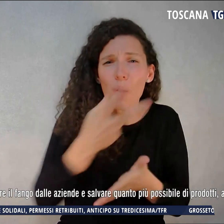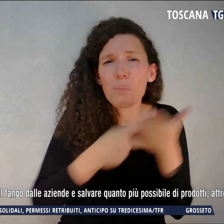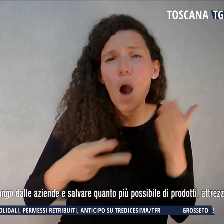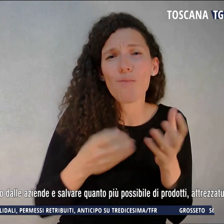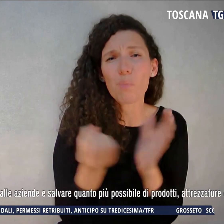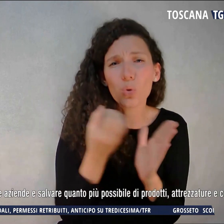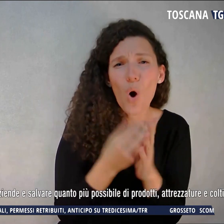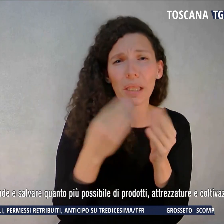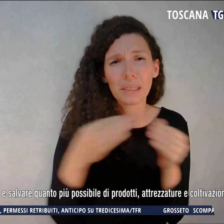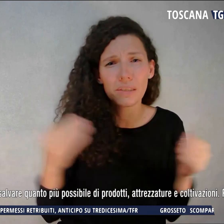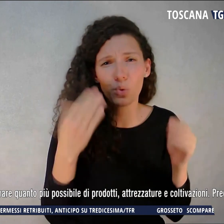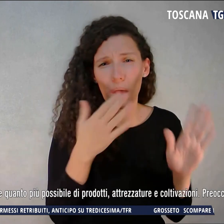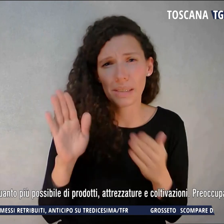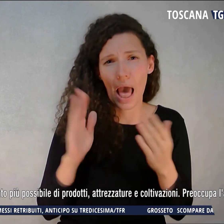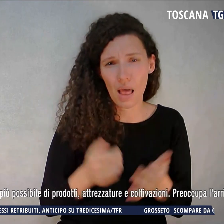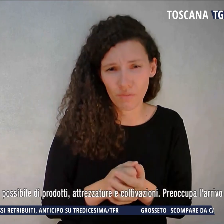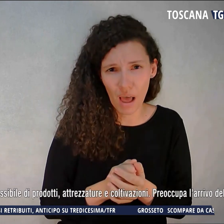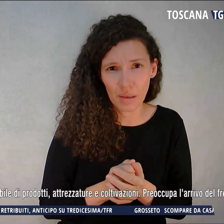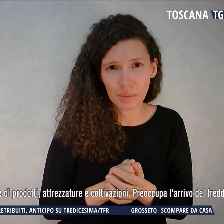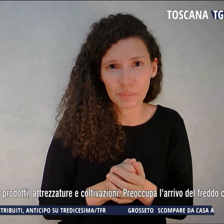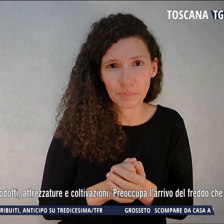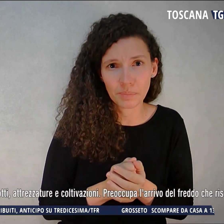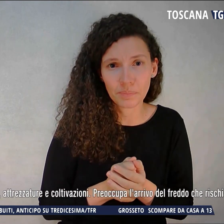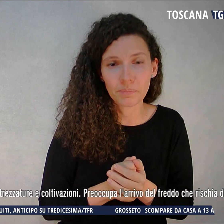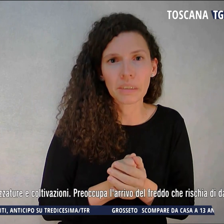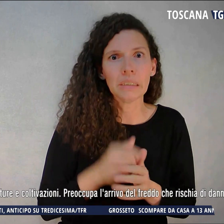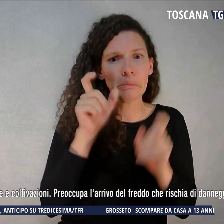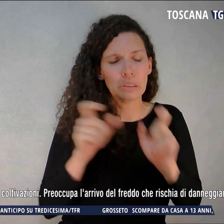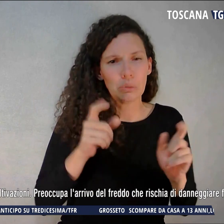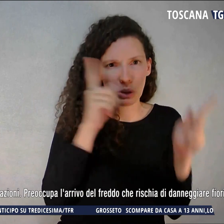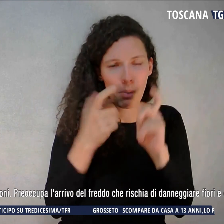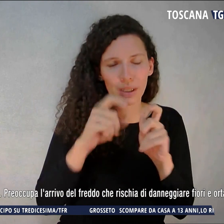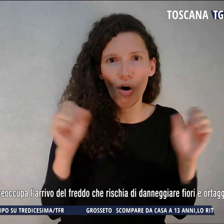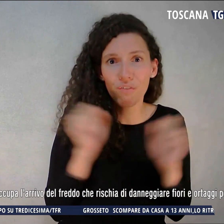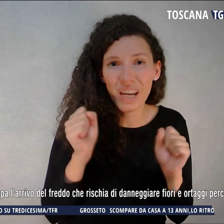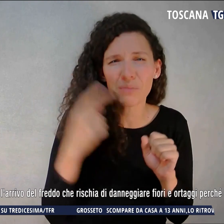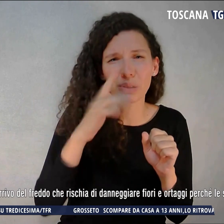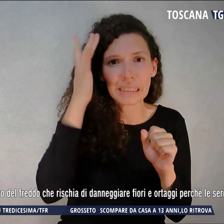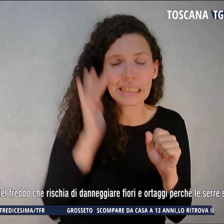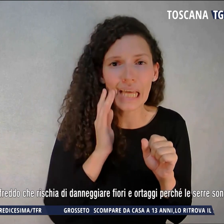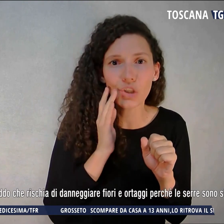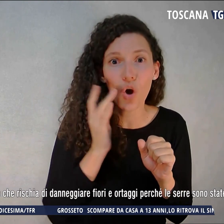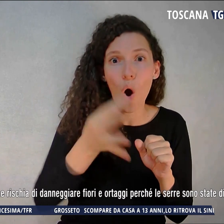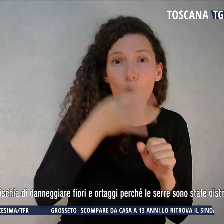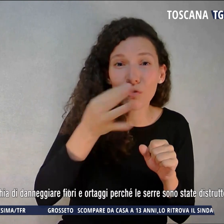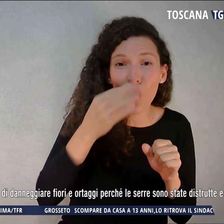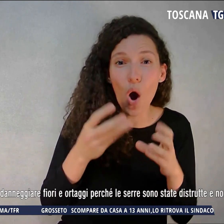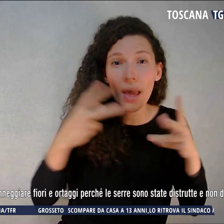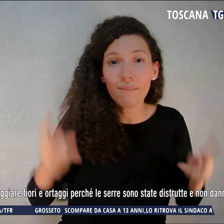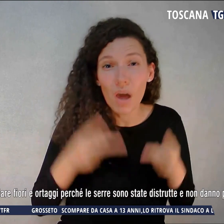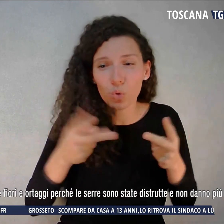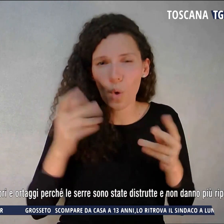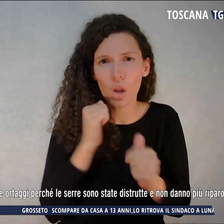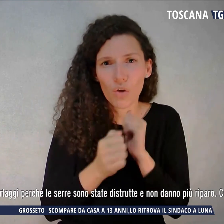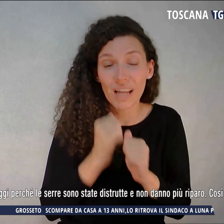e coltivazioni. Preoccupa l'arrivo del freddo che rischia di danneggiare i fiori ortaggi perché le serre sono state distrutte e non